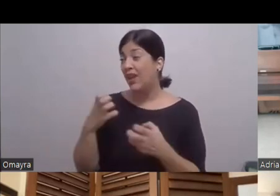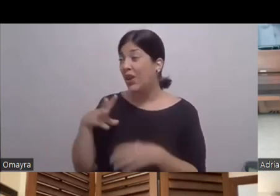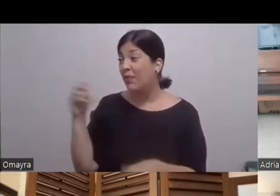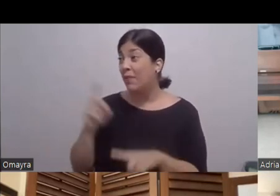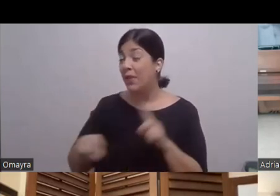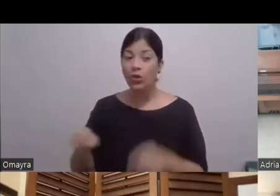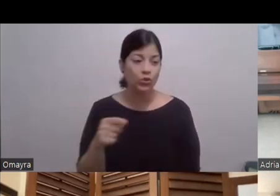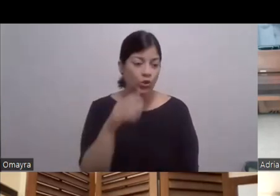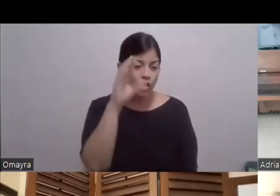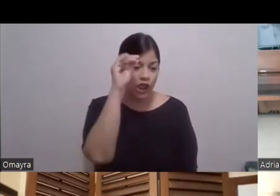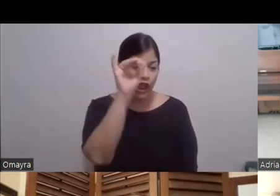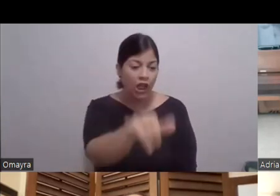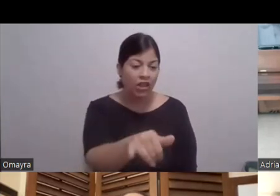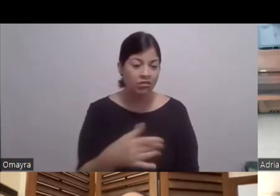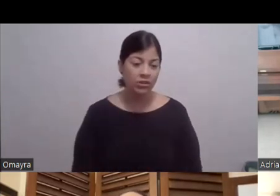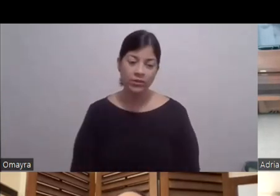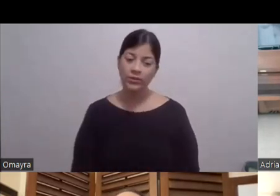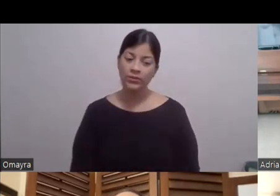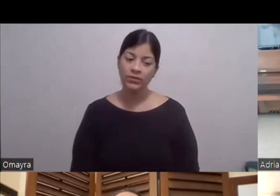A tu casa nene? ¿Qué tú vas a hacer aquí?